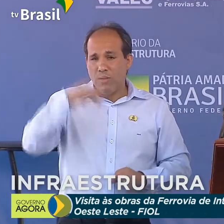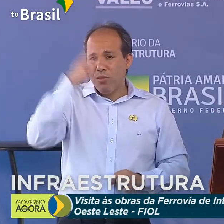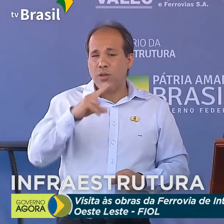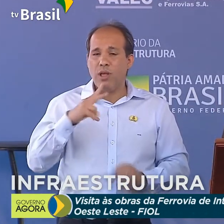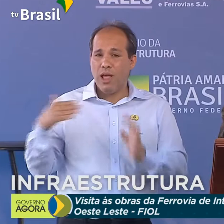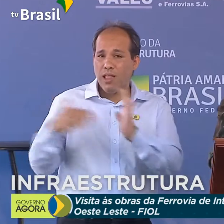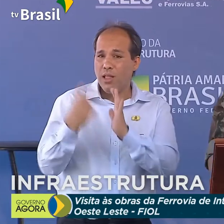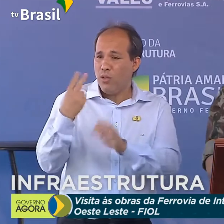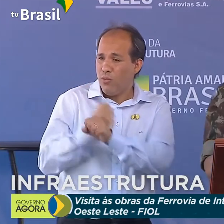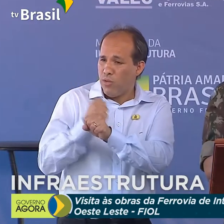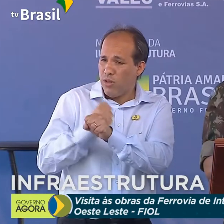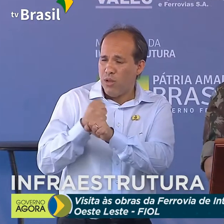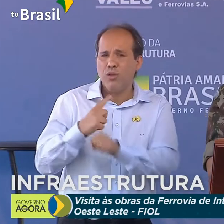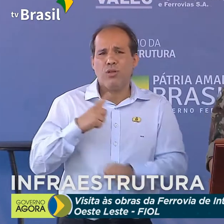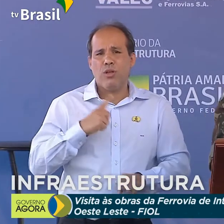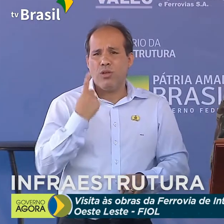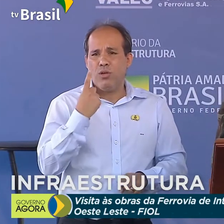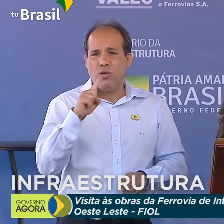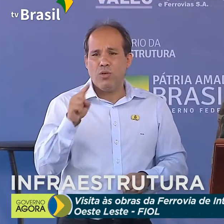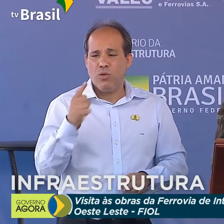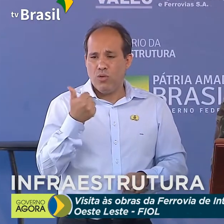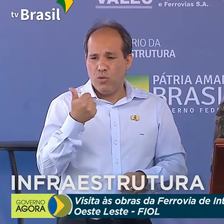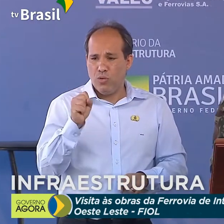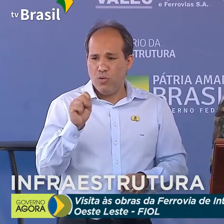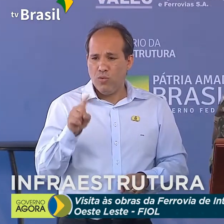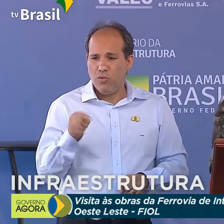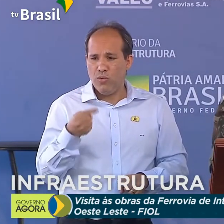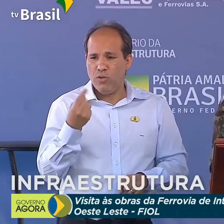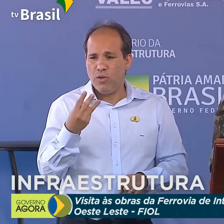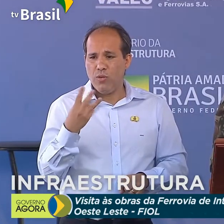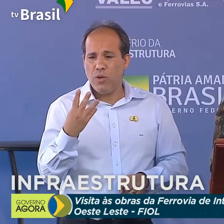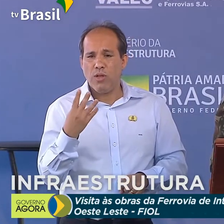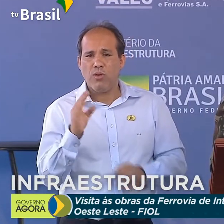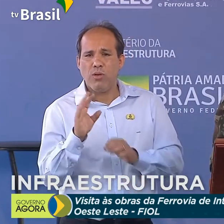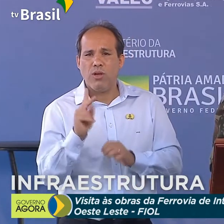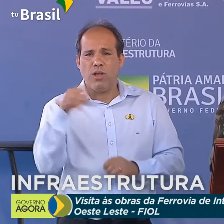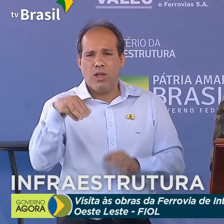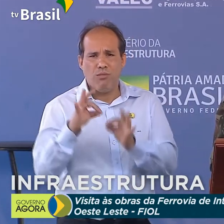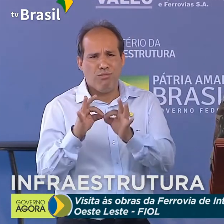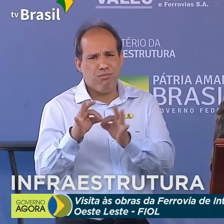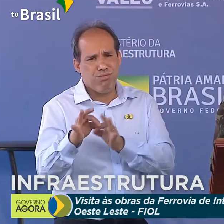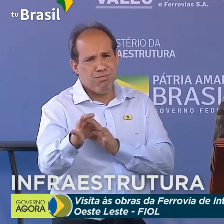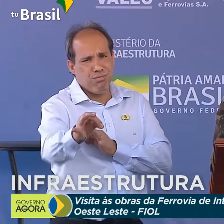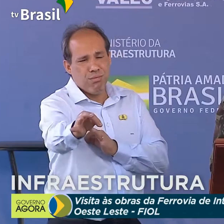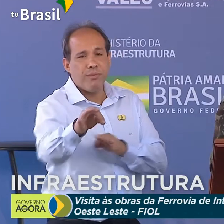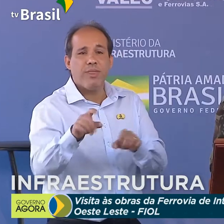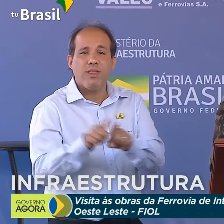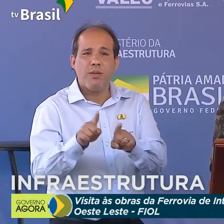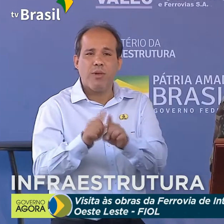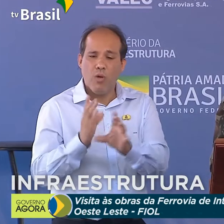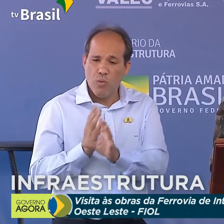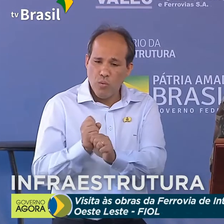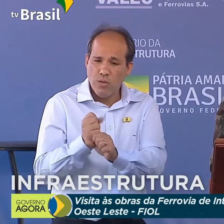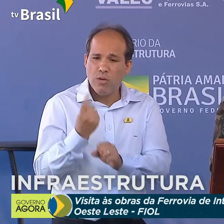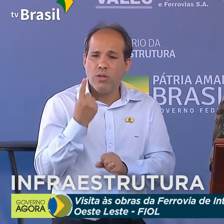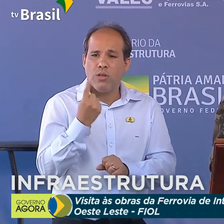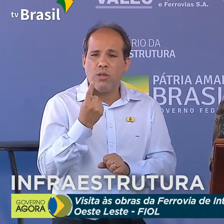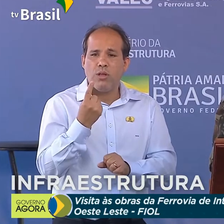possui uma extensão de 18,34 quilômetros e terá o custo de R 115 milhões.